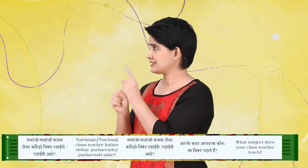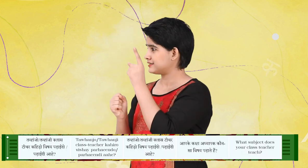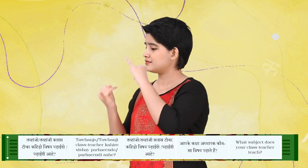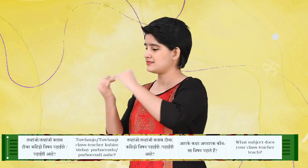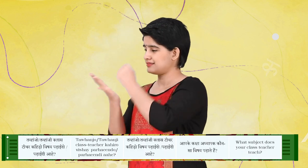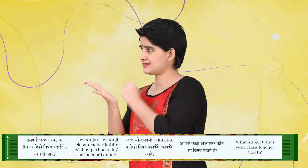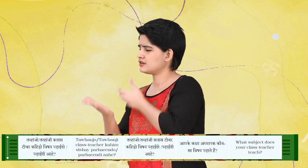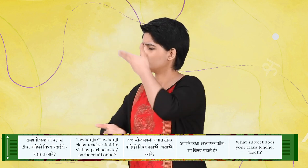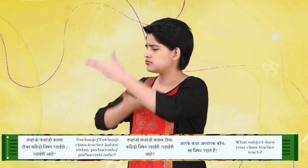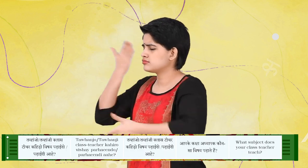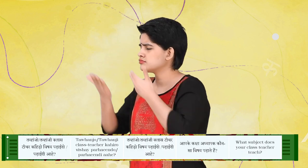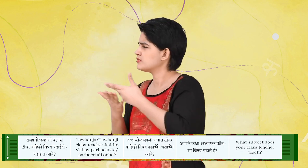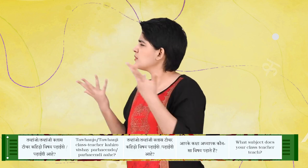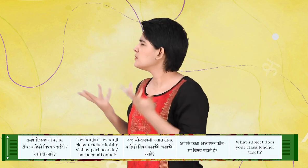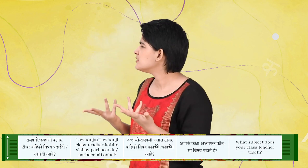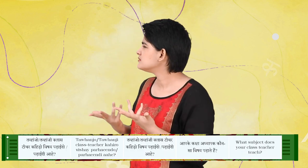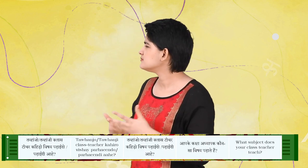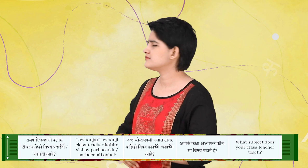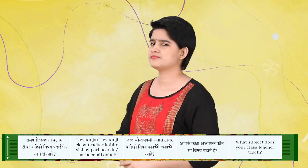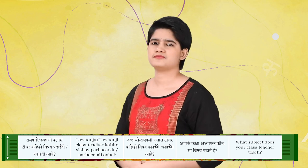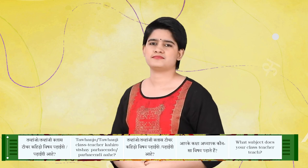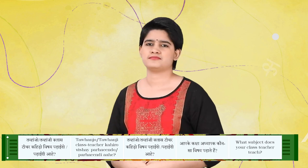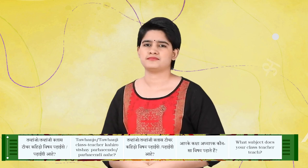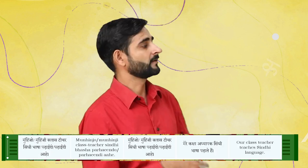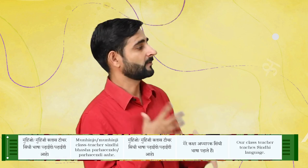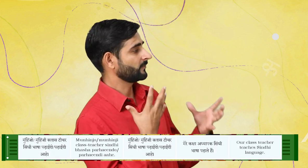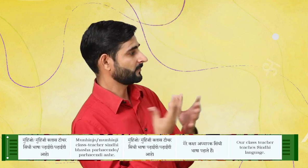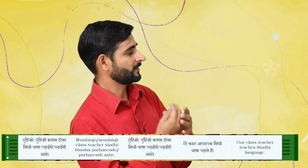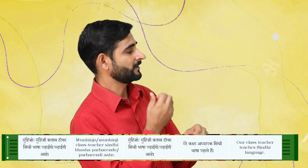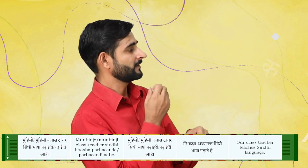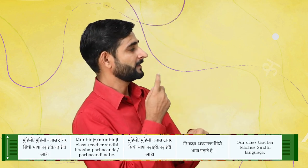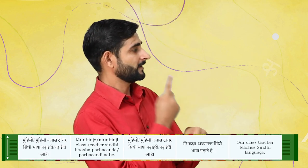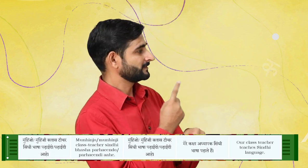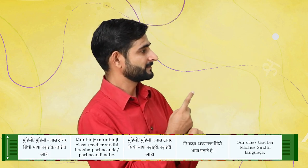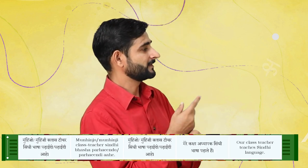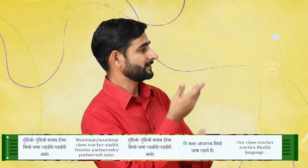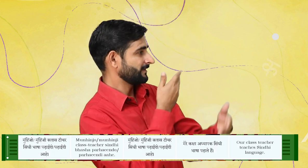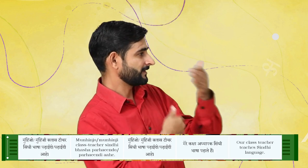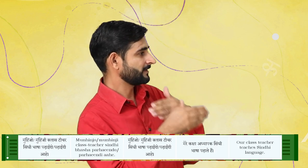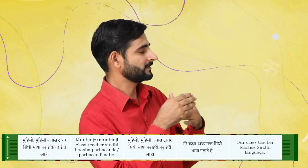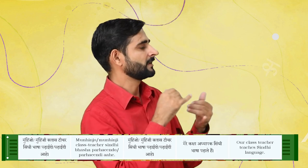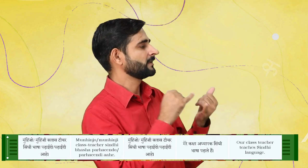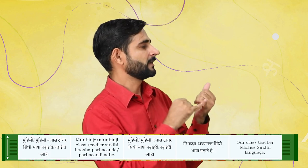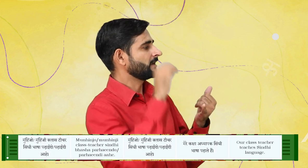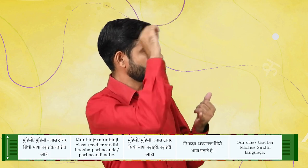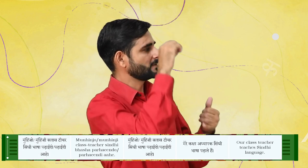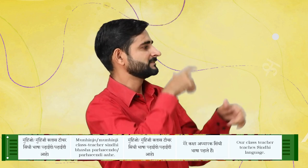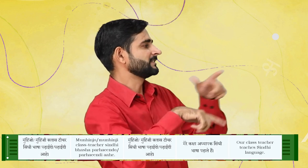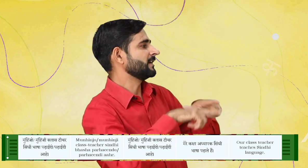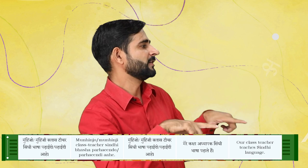क्लास टीचर कहडो विशय पढ़ाईंदी आहे मुहिंजी क्लास टीचर सिंधी भाषा पढ़ाईंदी आहे